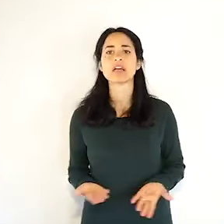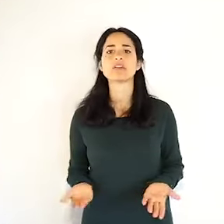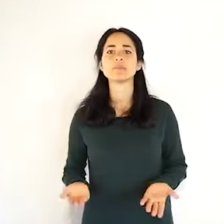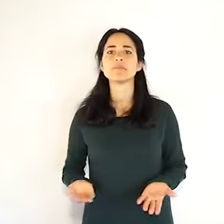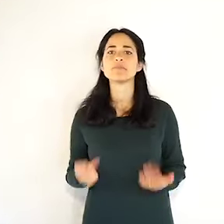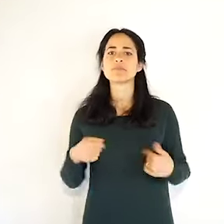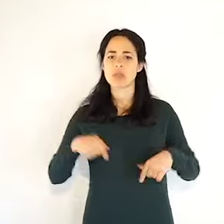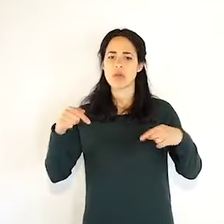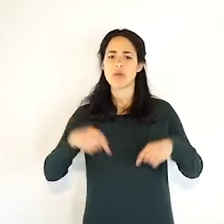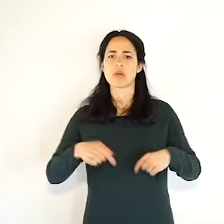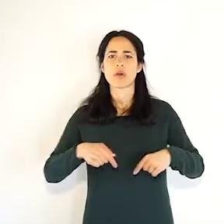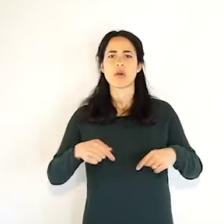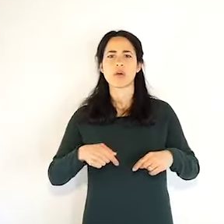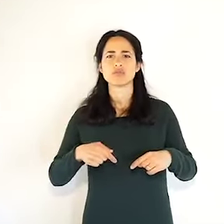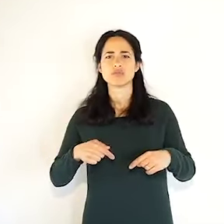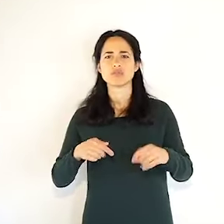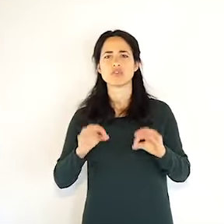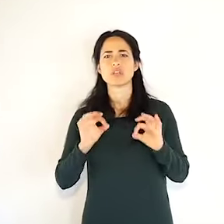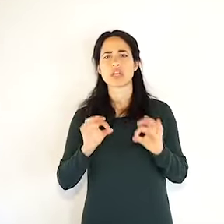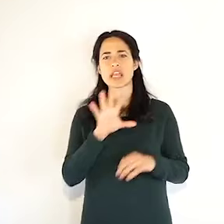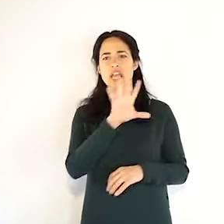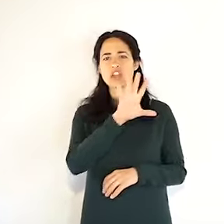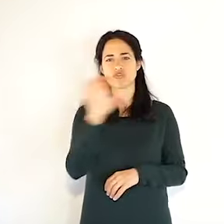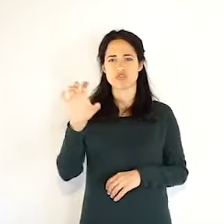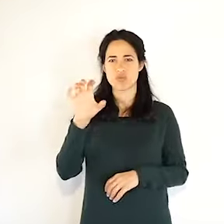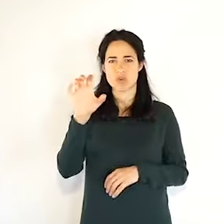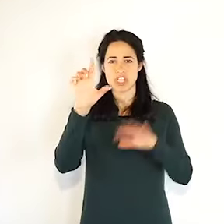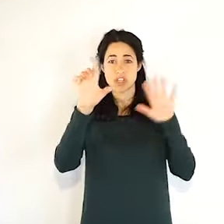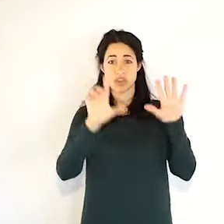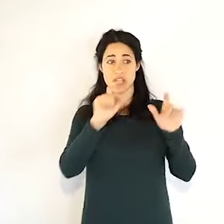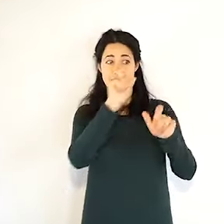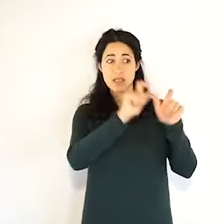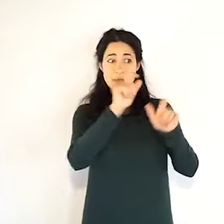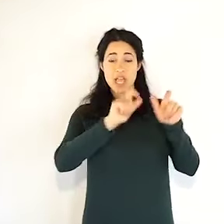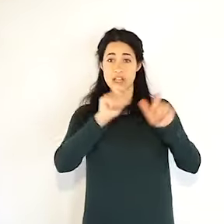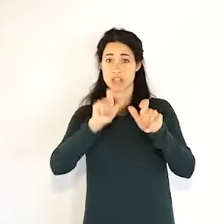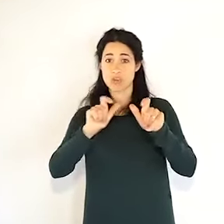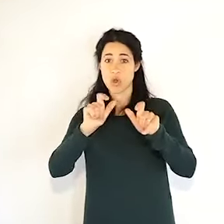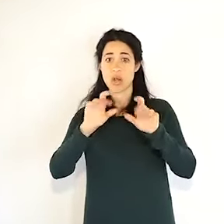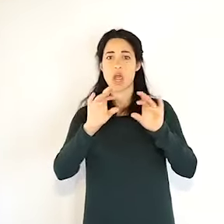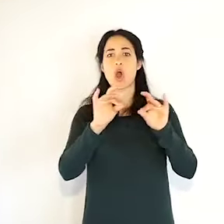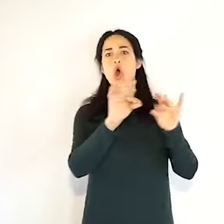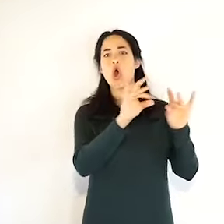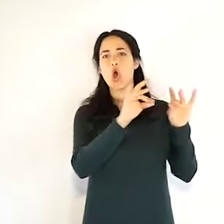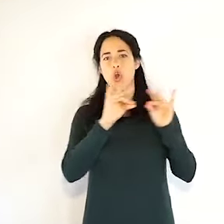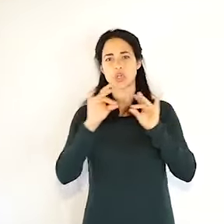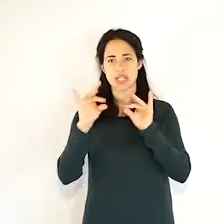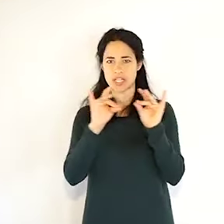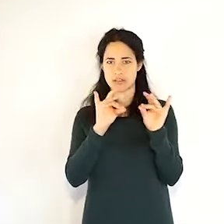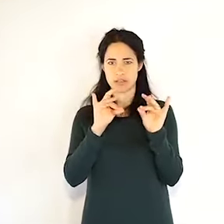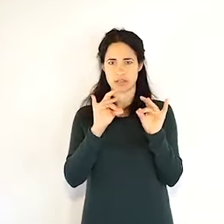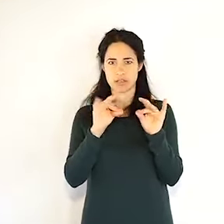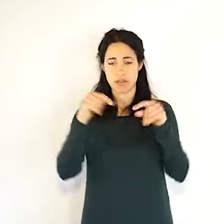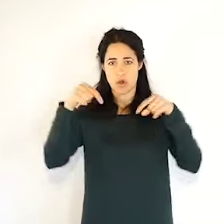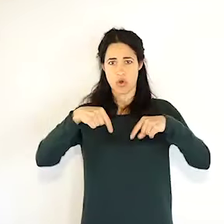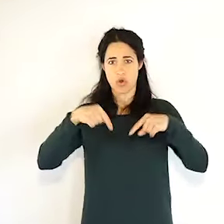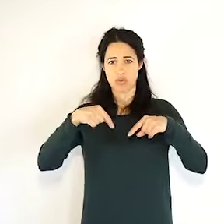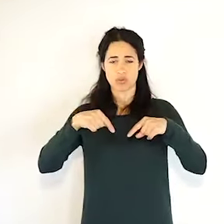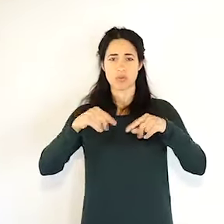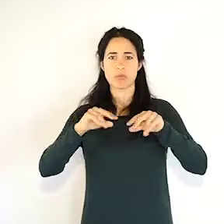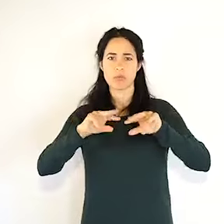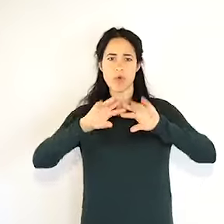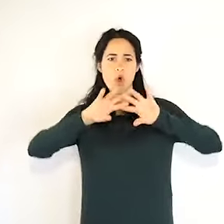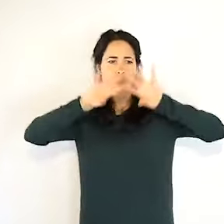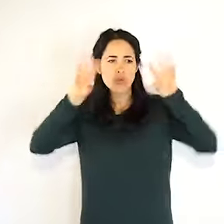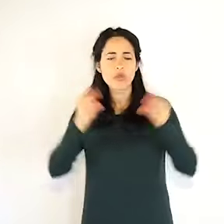anche gli operatori che abbiamo trovato positivi per i motivi che vi dicevo prima, quindi sovrastimiamo un po'